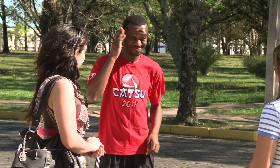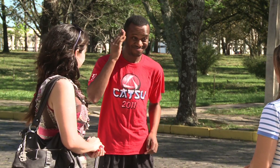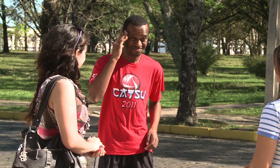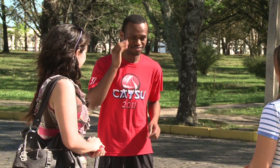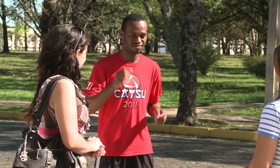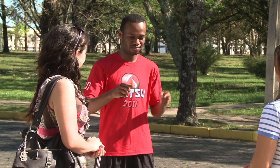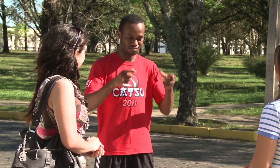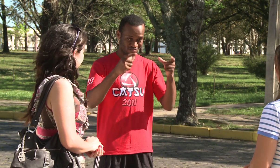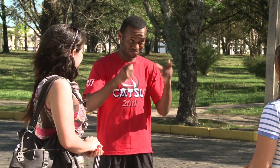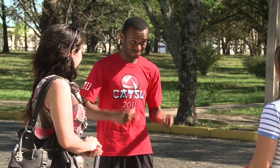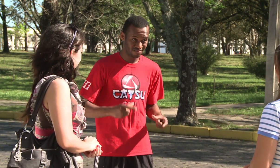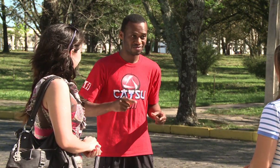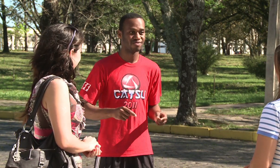Você sabe onde fica a biblioteca?